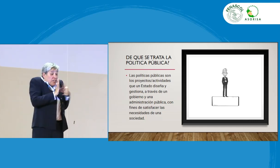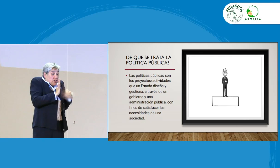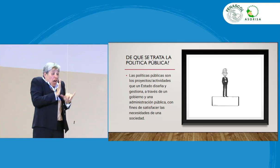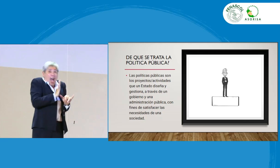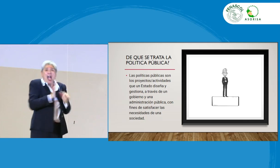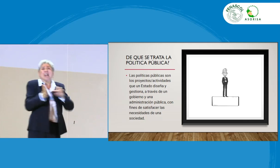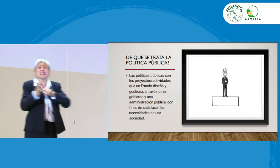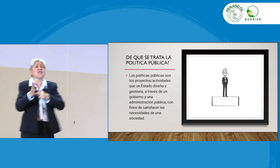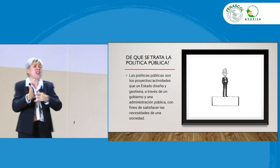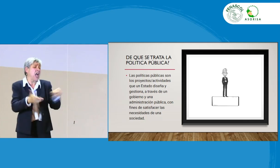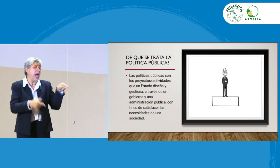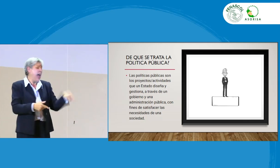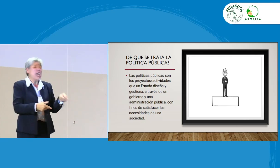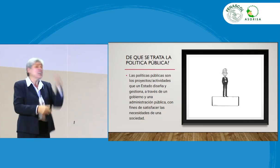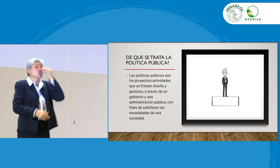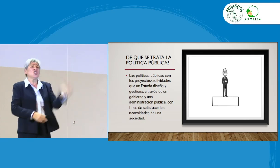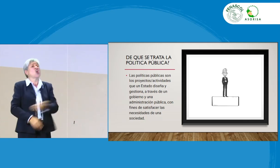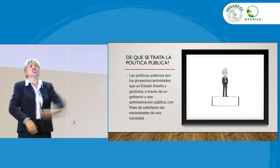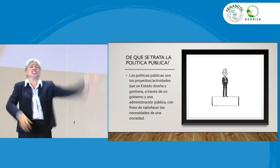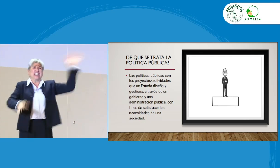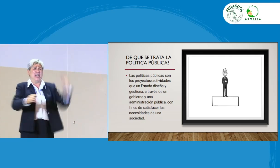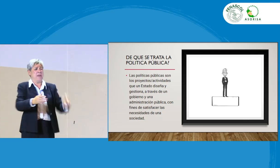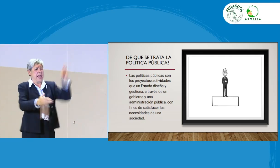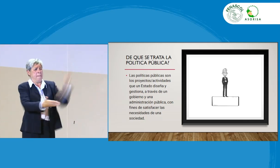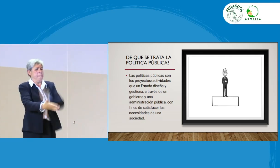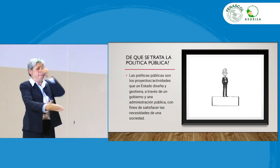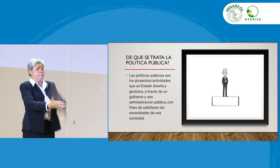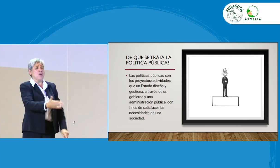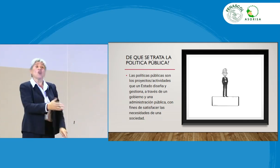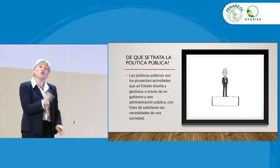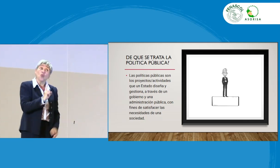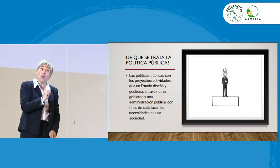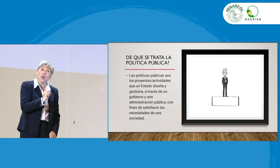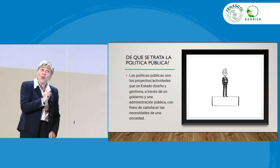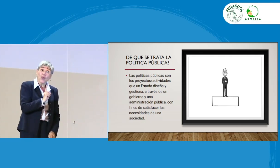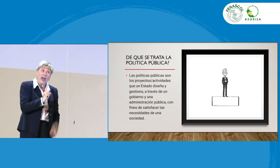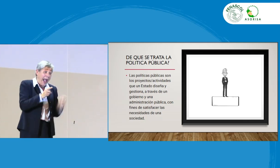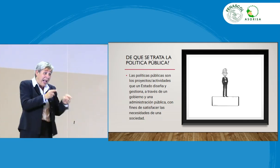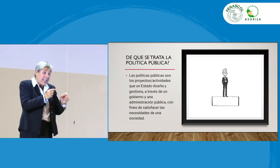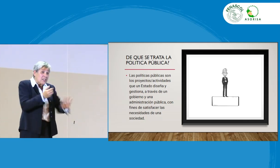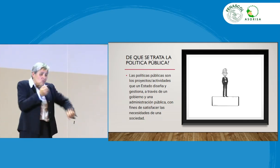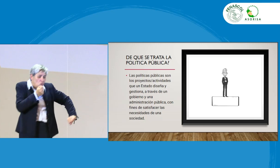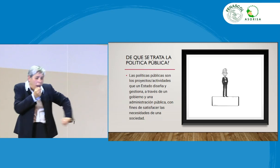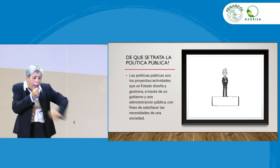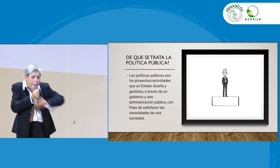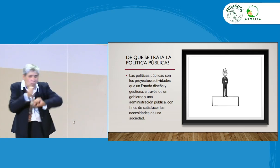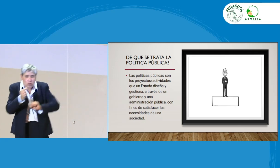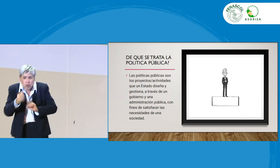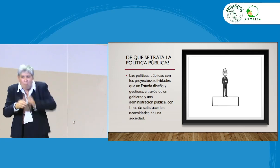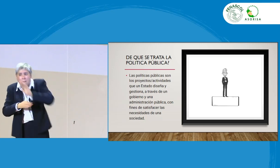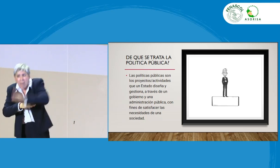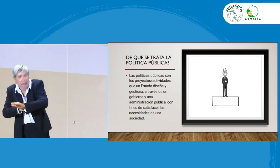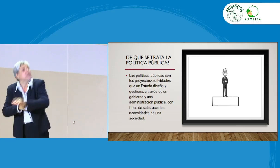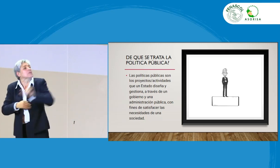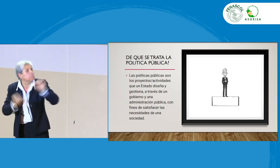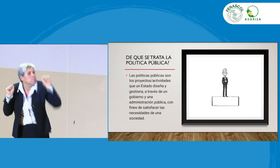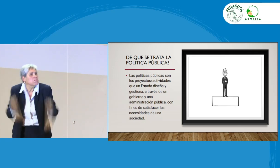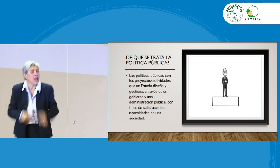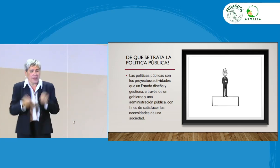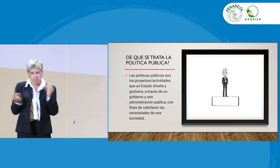Entonces, no podemos decir que esta ley es inservible y la echamos a, nos ha corrotado. No, esta ley es el primer paso para poder generar